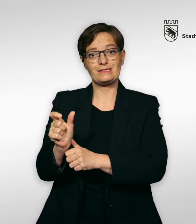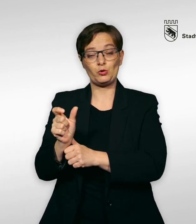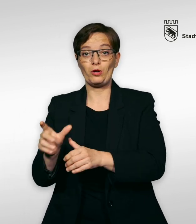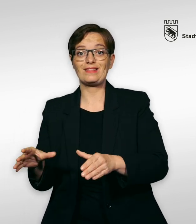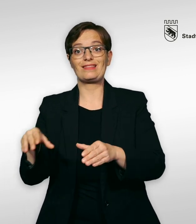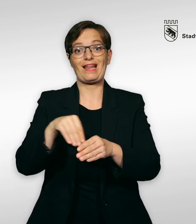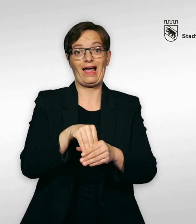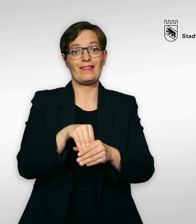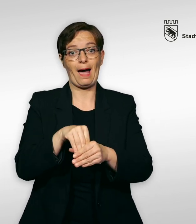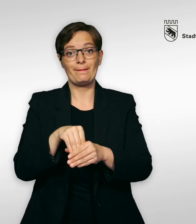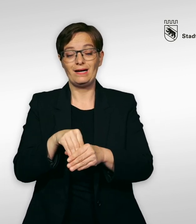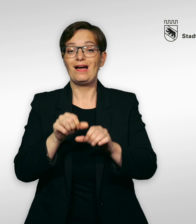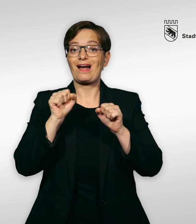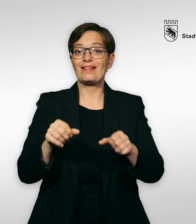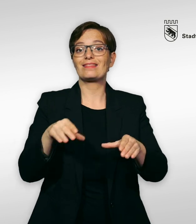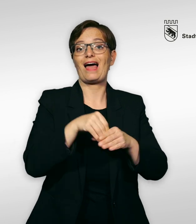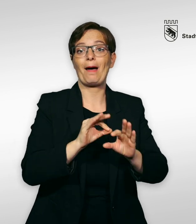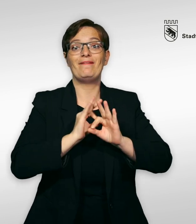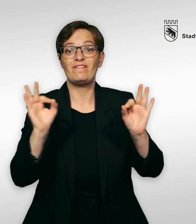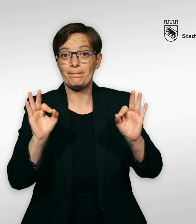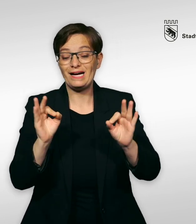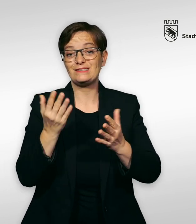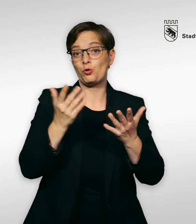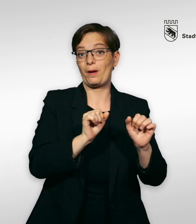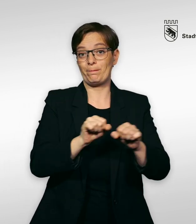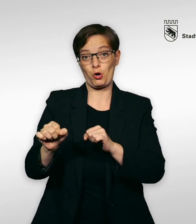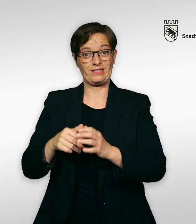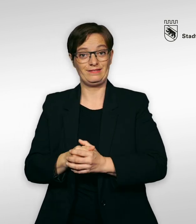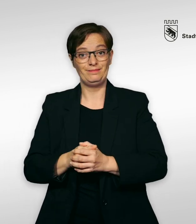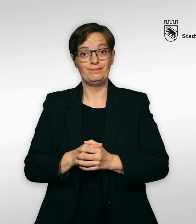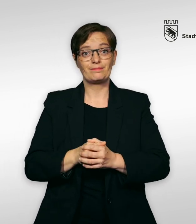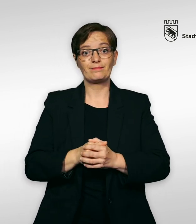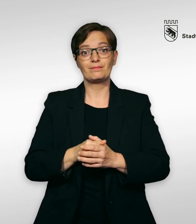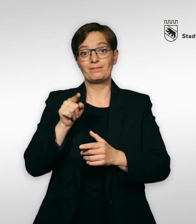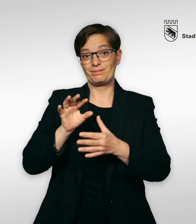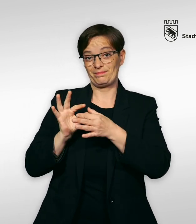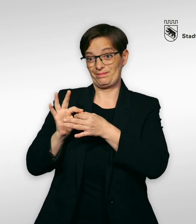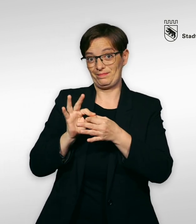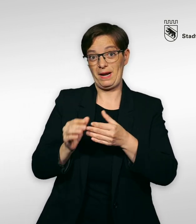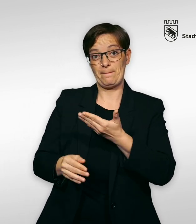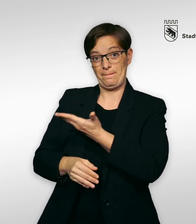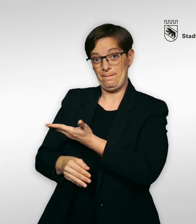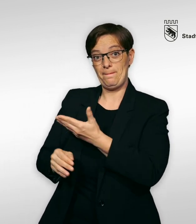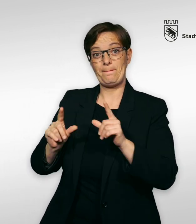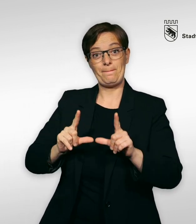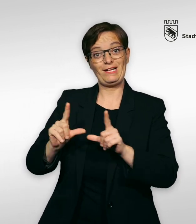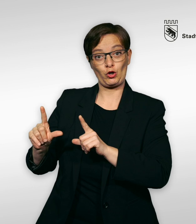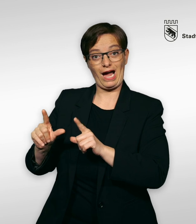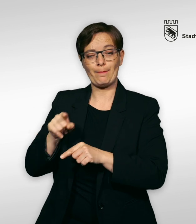kann die Teilnahme einer Assistenzperson die Teilhabe verbessern oder ermöglichen. Bei diesem Piktogramm findest du Informationen